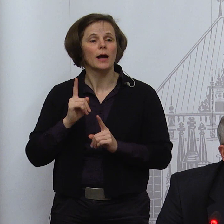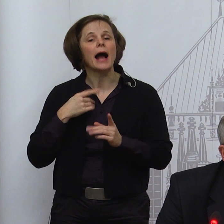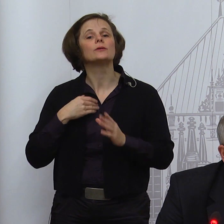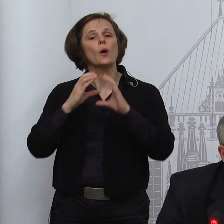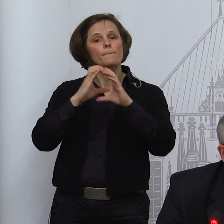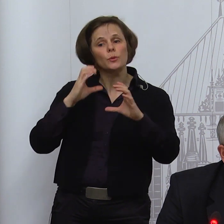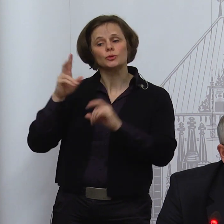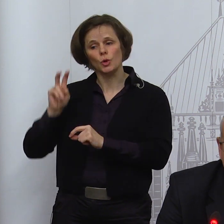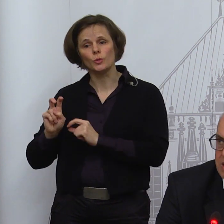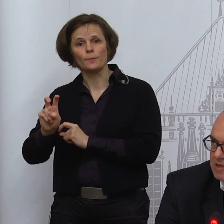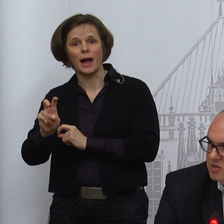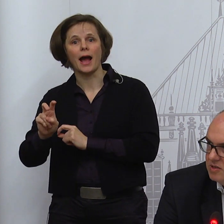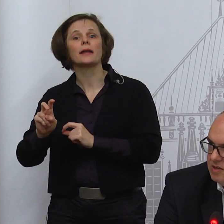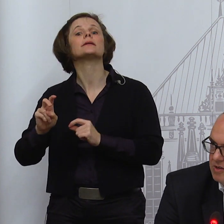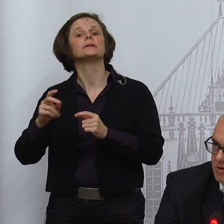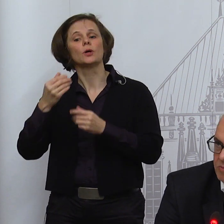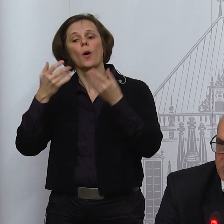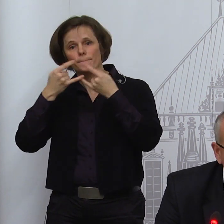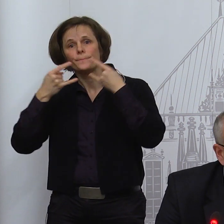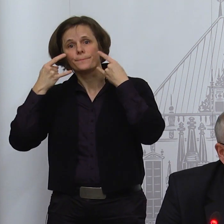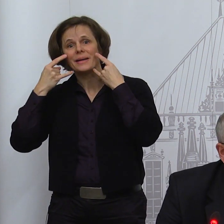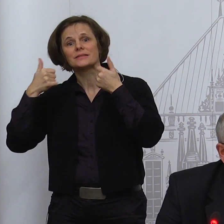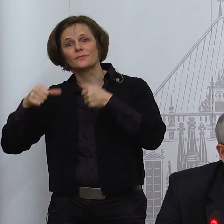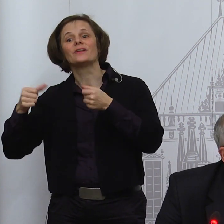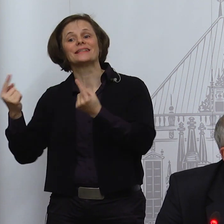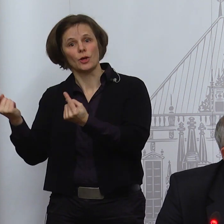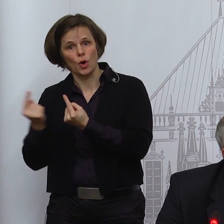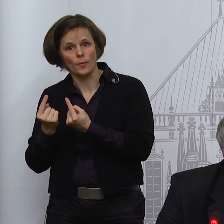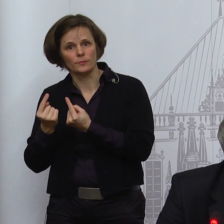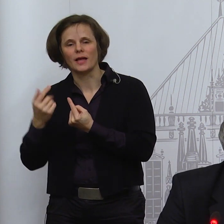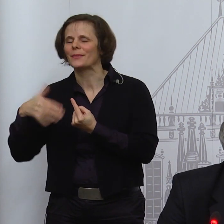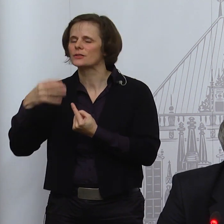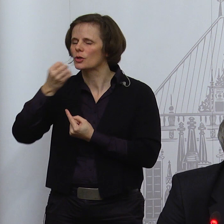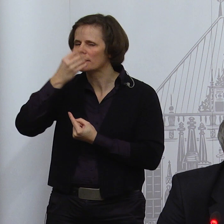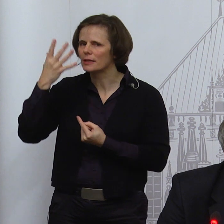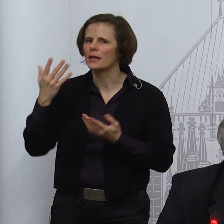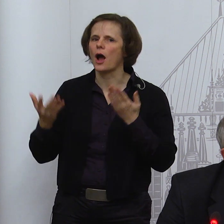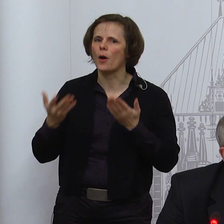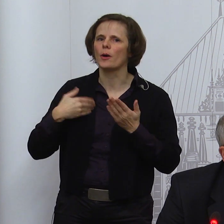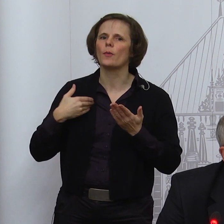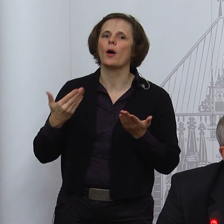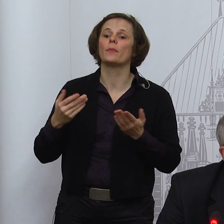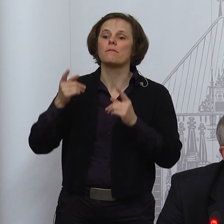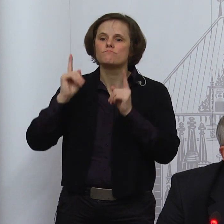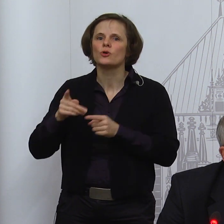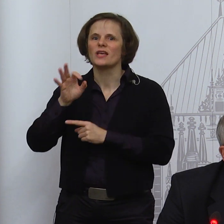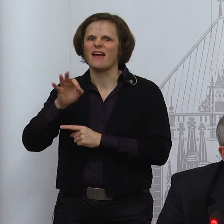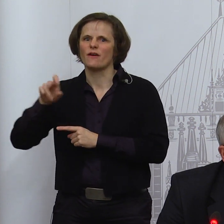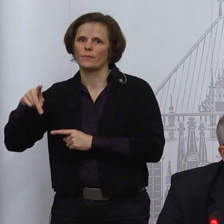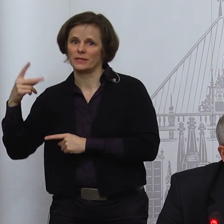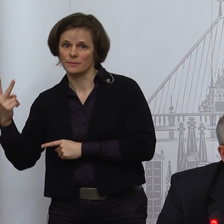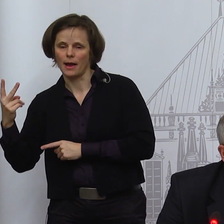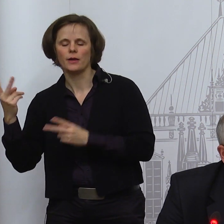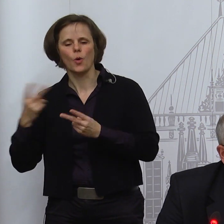medizinischen Masken. Unklar ist, ob mit OP-Masken oder mit FFP2-Masken. Es gibt Argumente für die eine